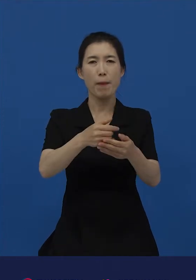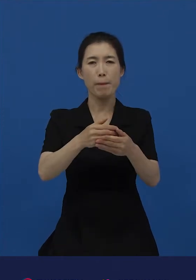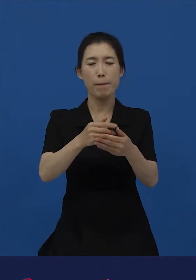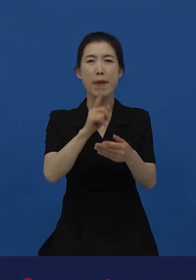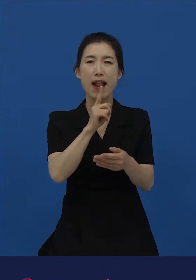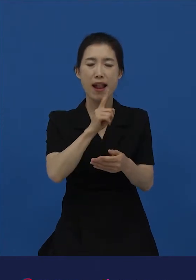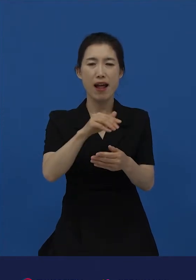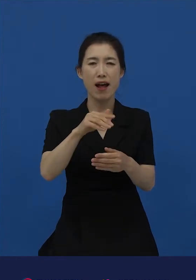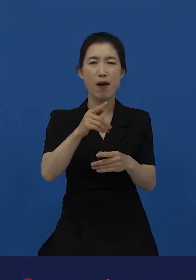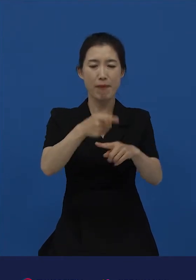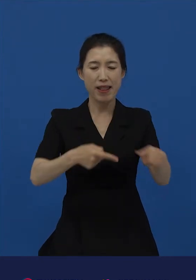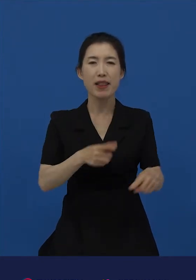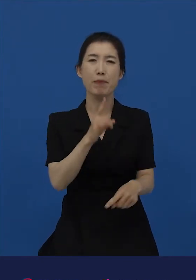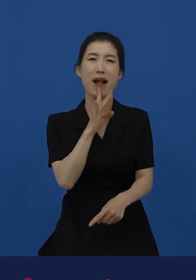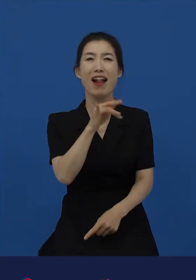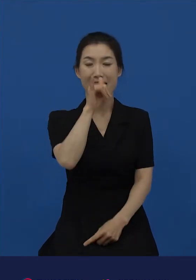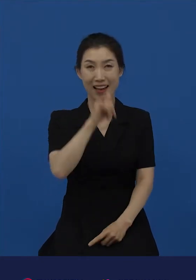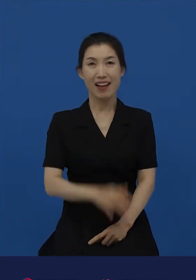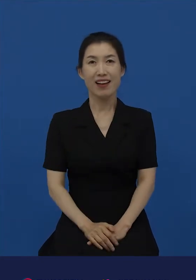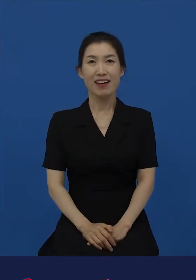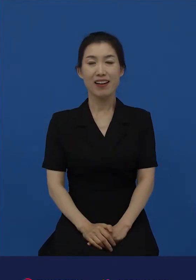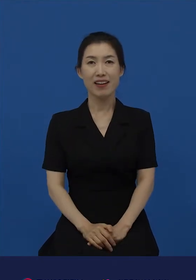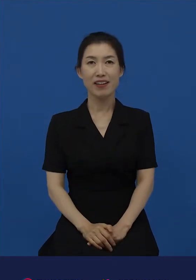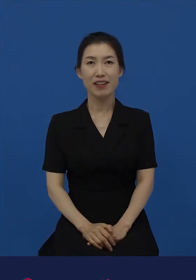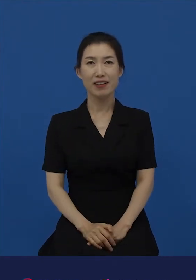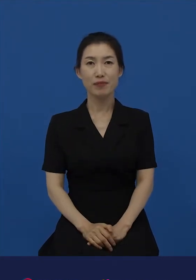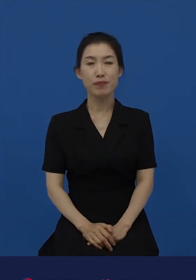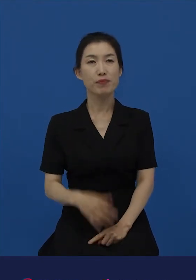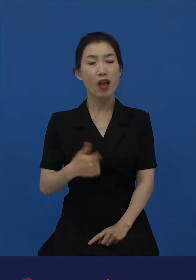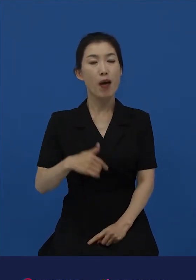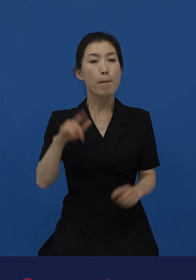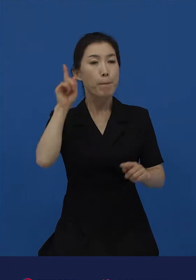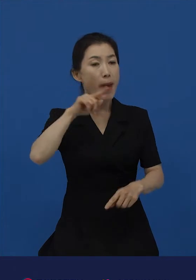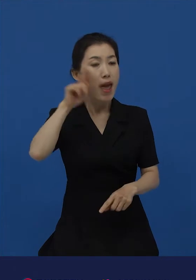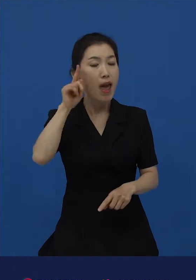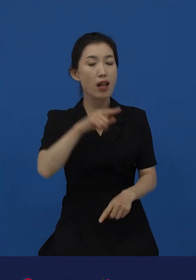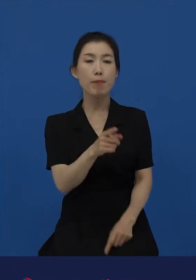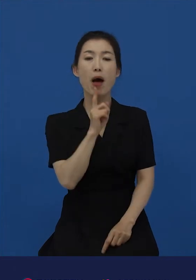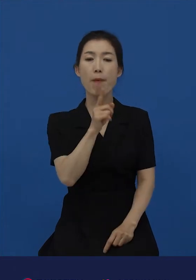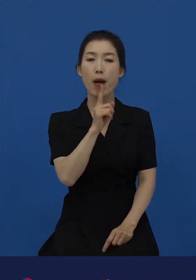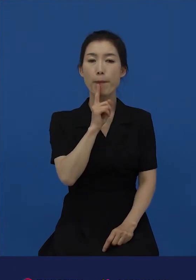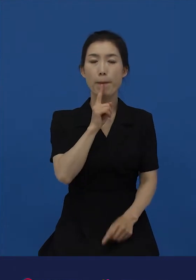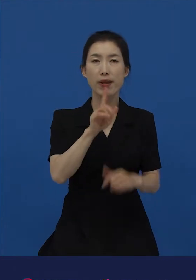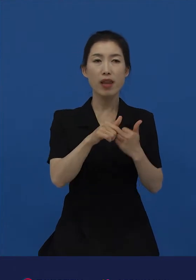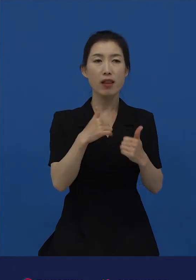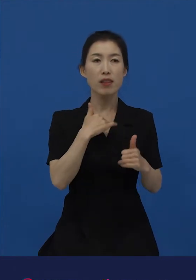설정합니다. 그리고 매일매일의 사용을 통해서 그런 권력관계를 일상화합니다.